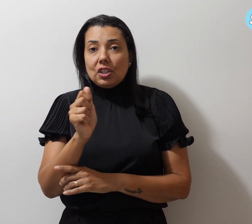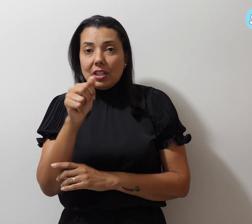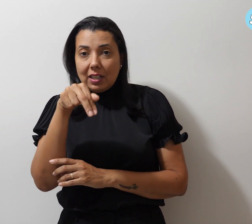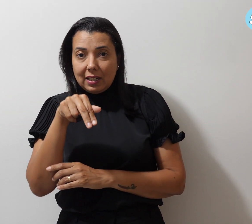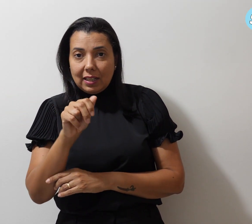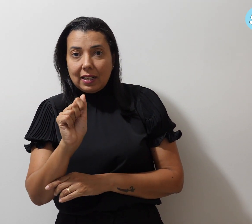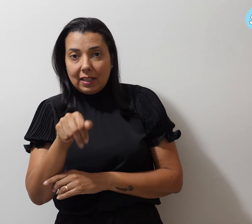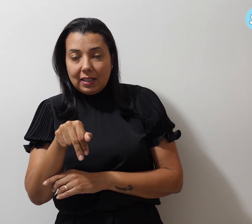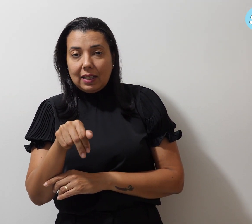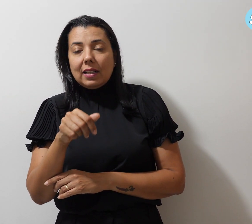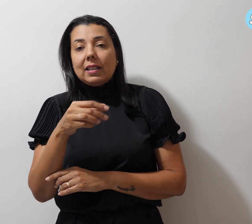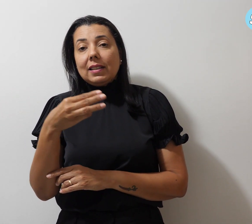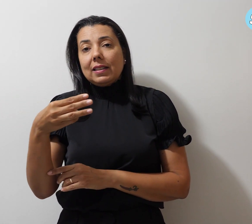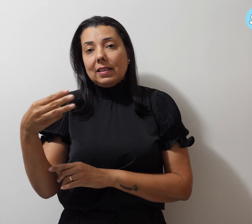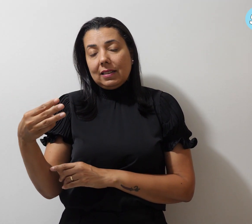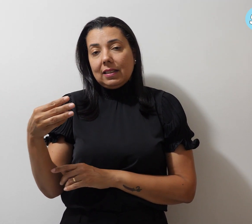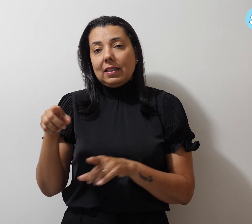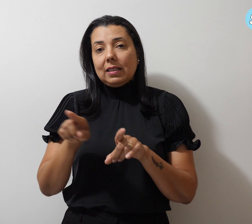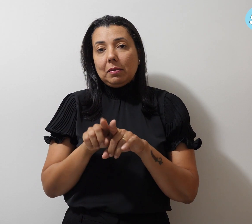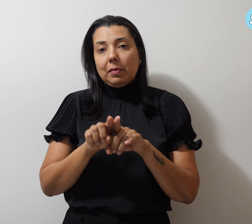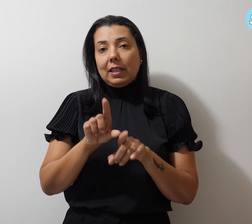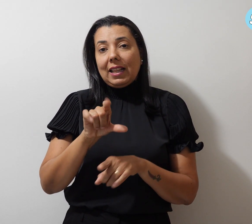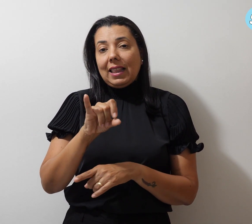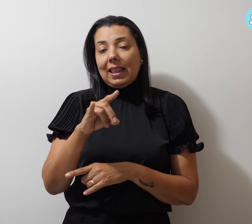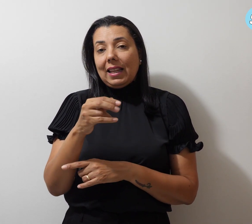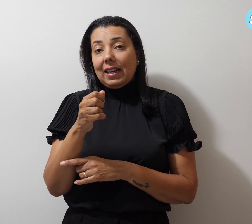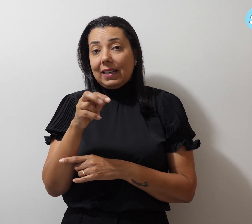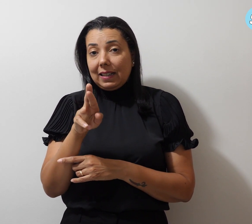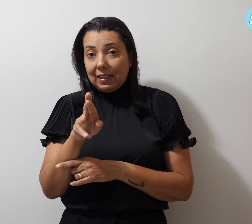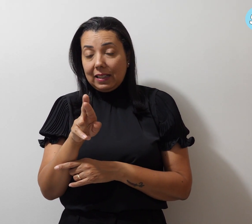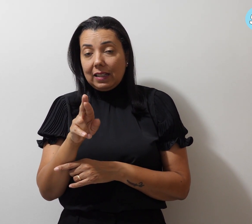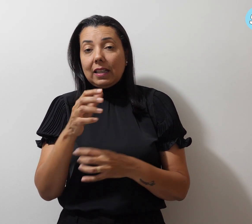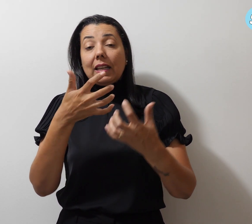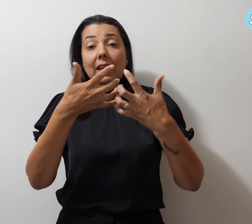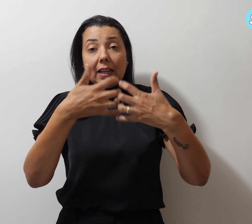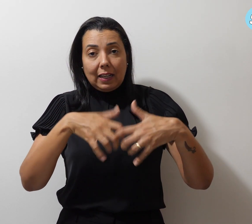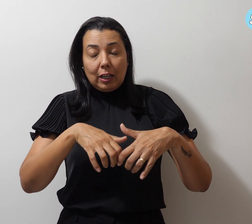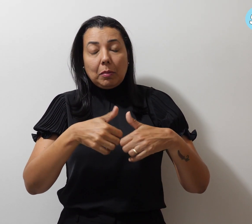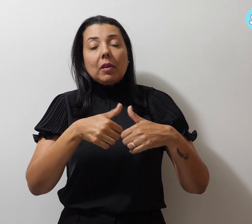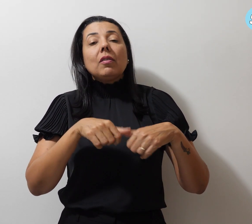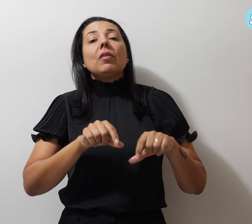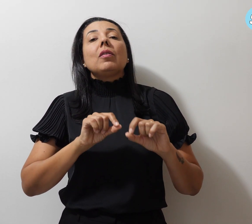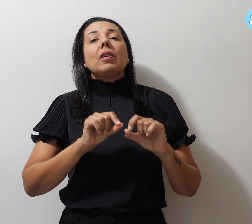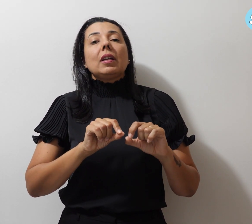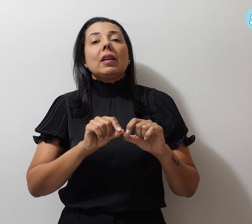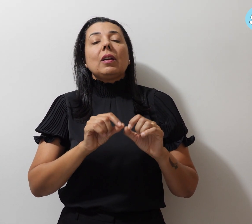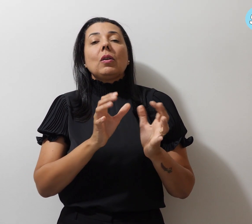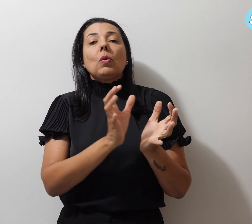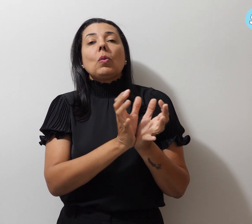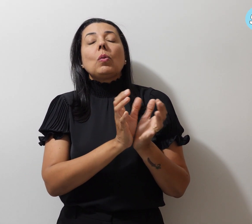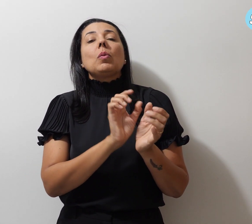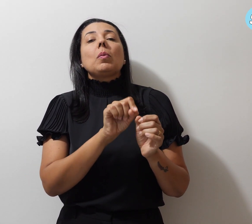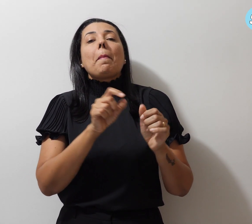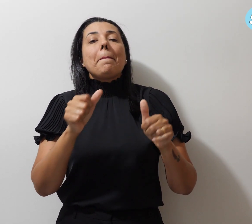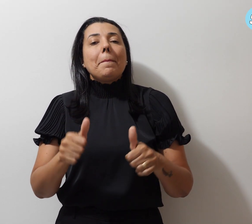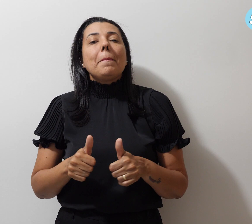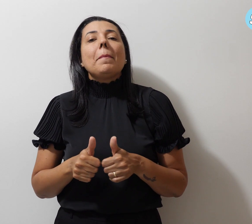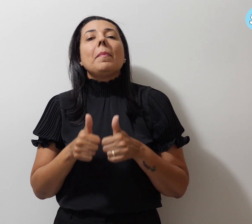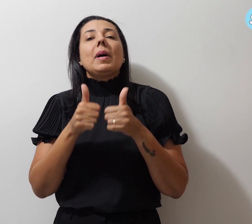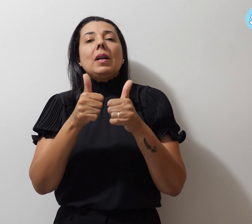33 e Larri Deportivo Gama ficaram com o título de melhores arqueiros